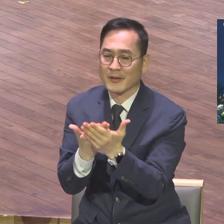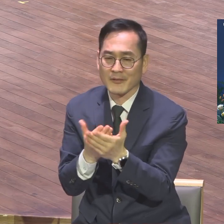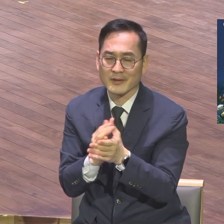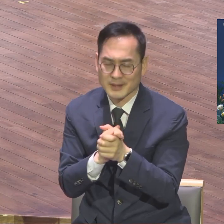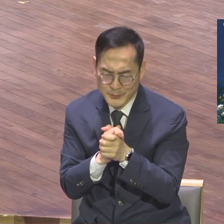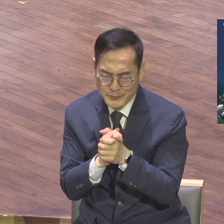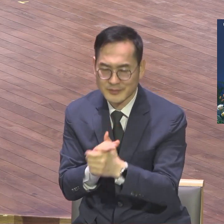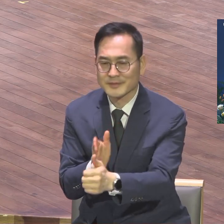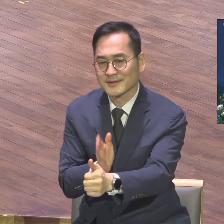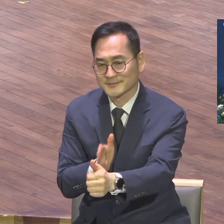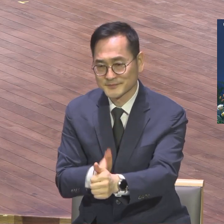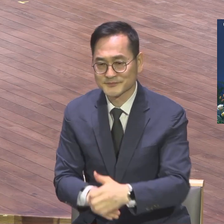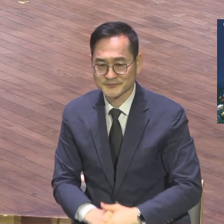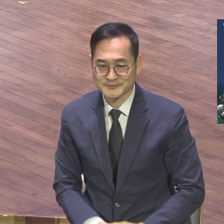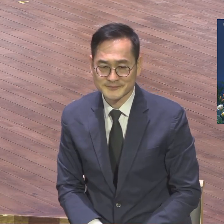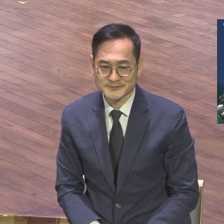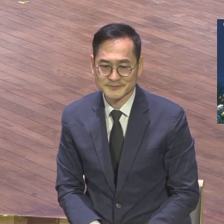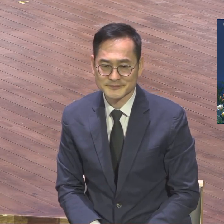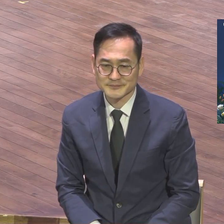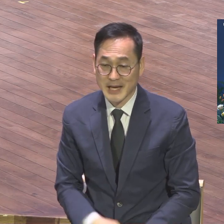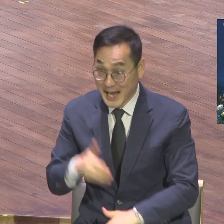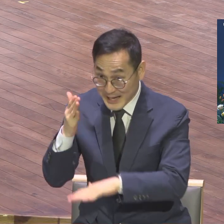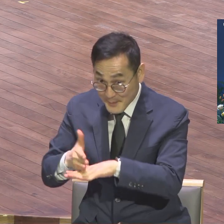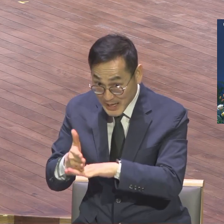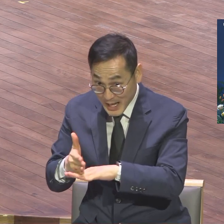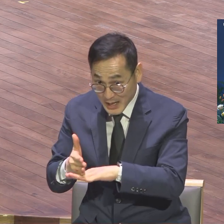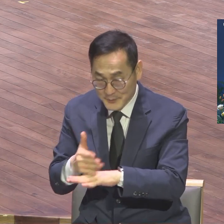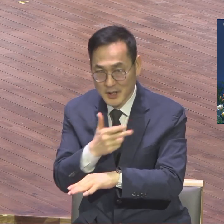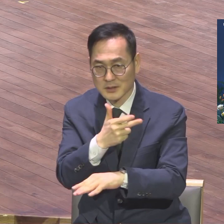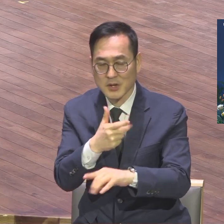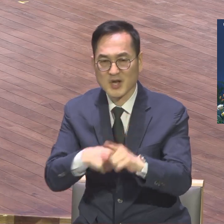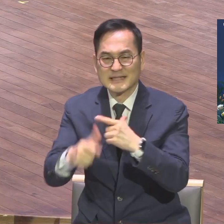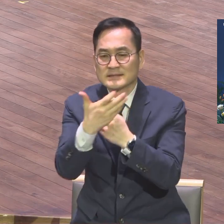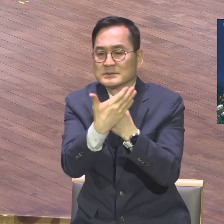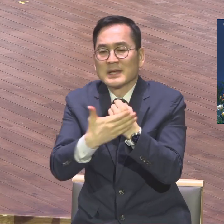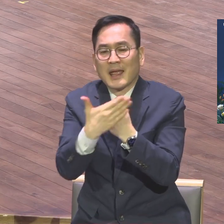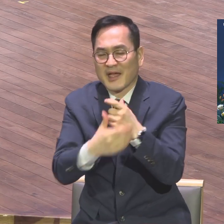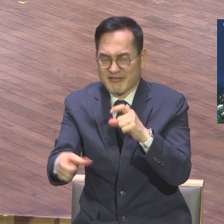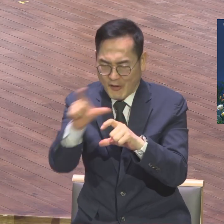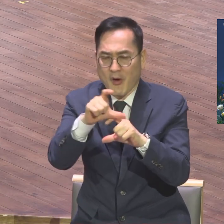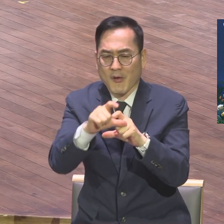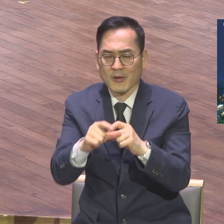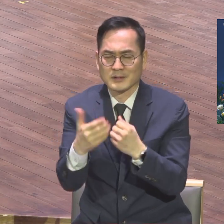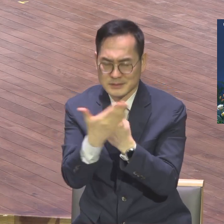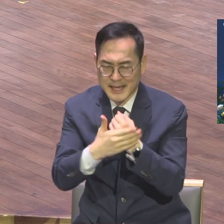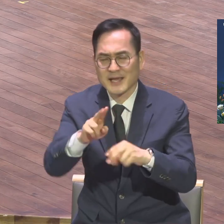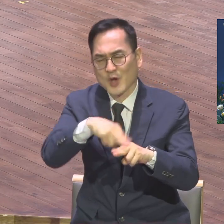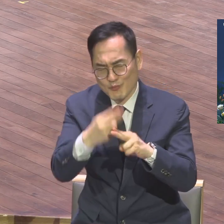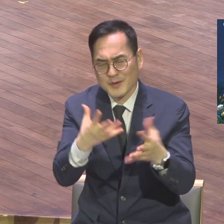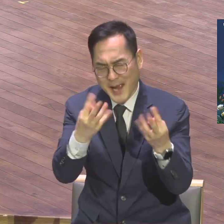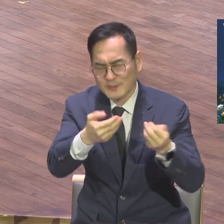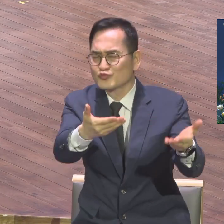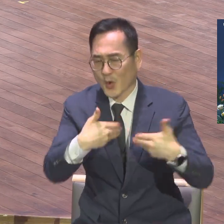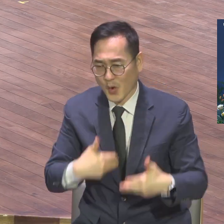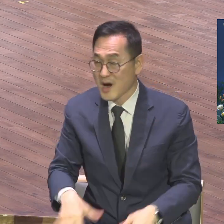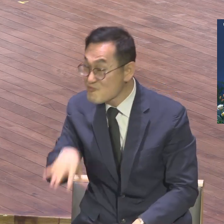자에게 더 감사할 것 준다고 그랬습니다. 감사하는 자에게 더 감사할 것 주고 불평하는 자에게 더 불평할 것 주고